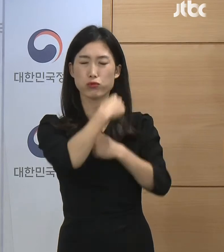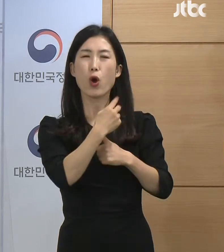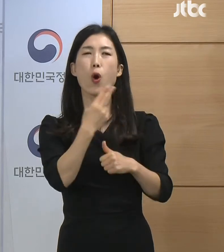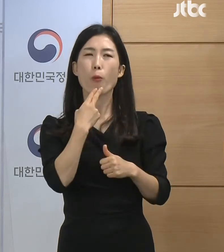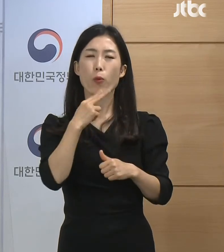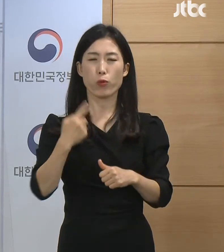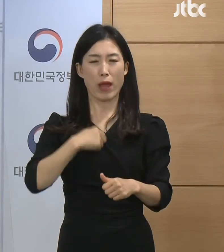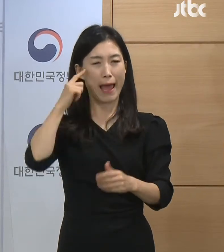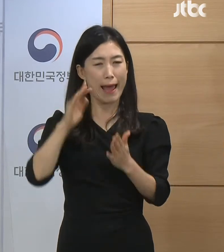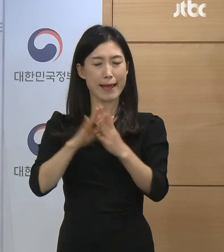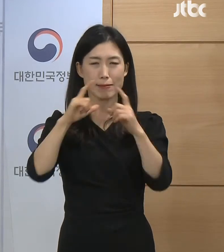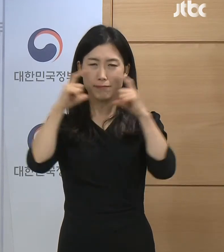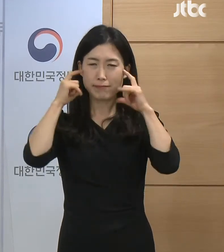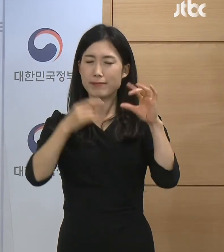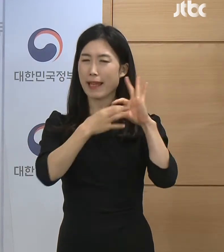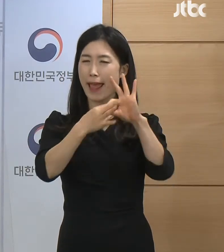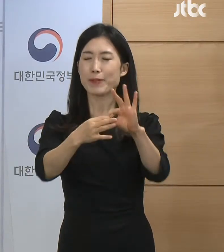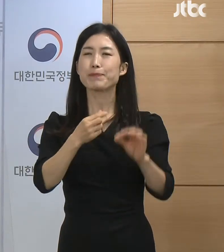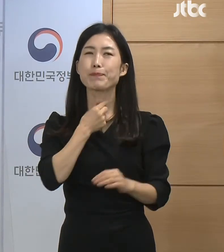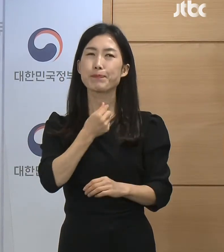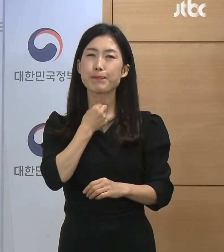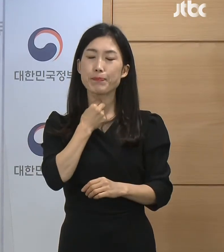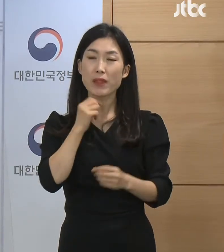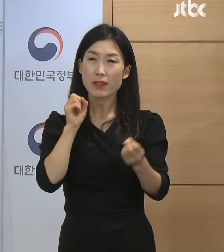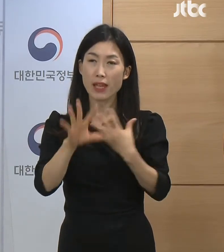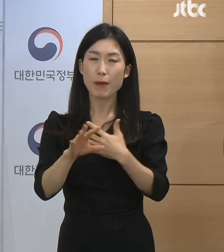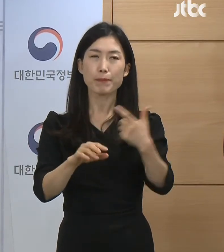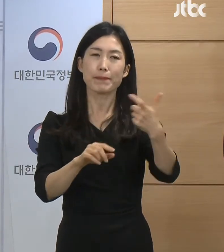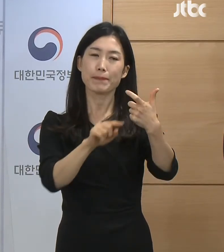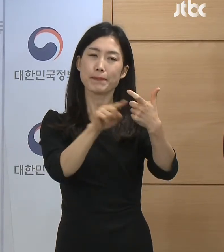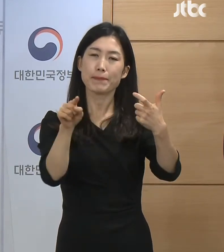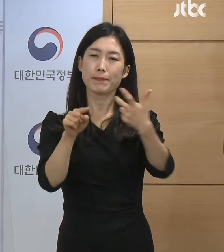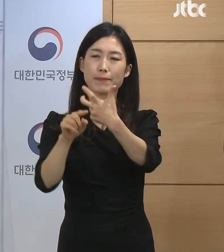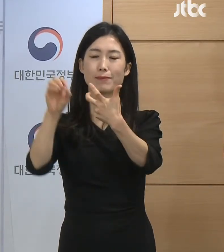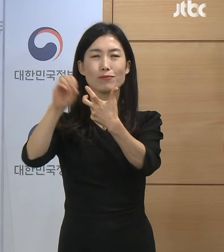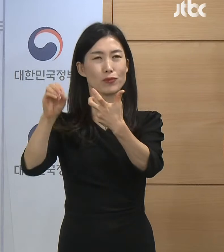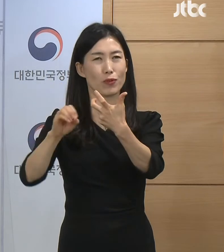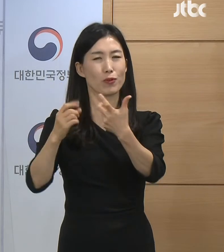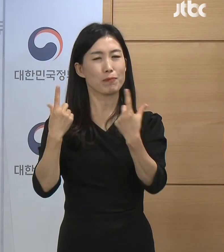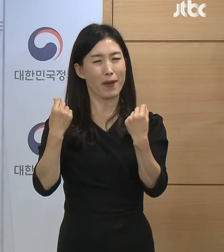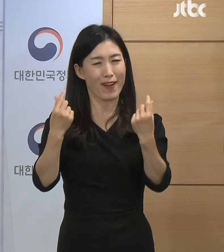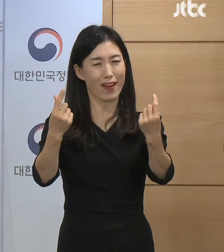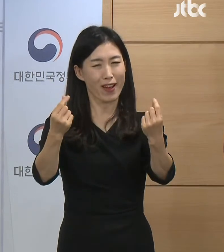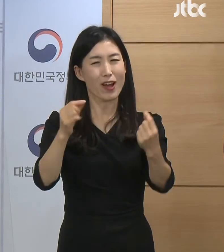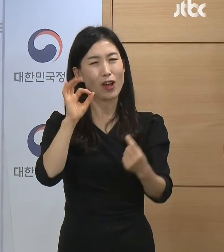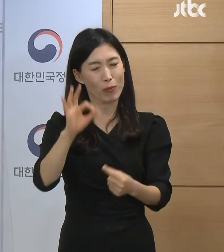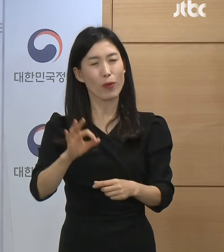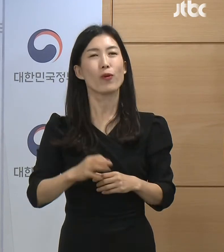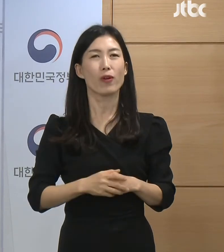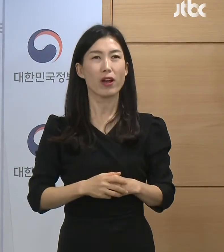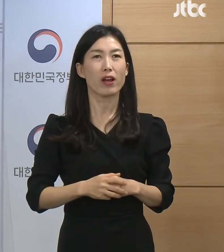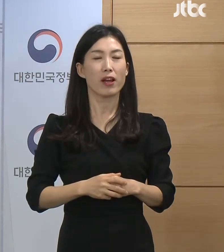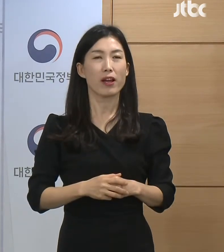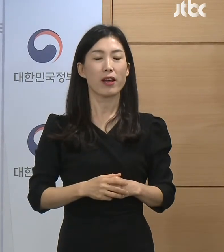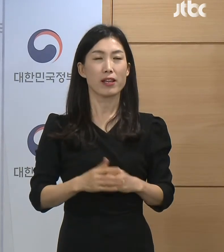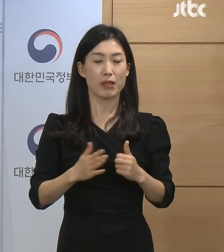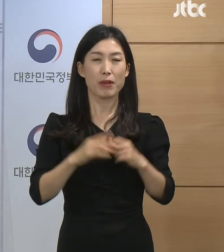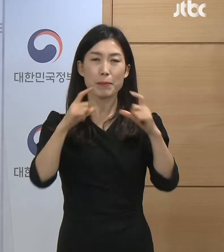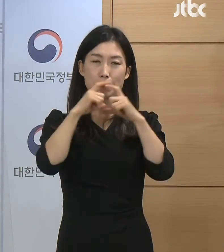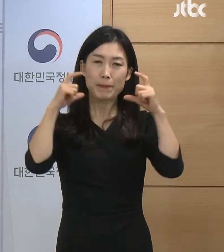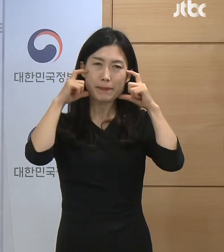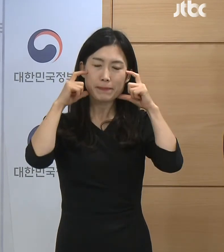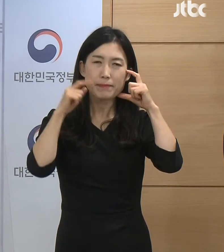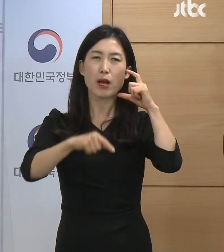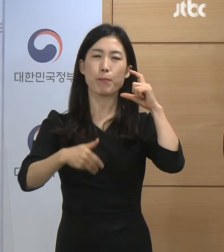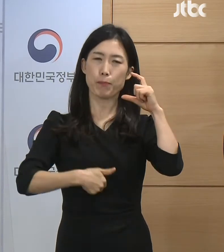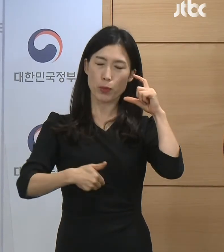60에서 70%대를 꾸준히 유지하고 있는 것으로 나타납니다. 마스크 착용 필요성과